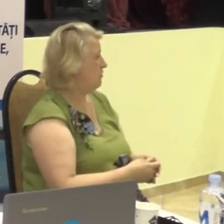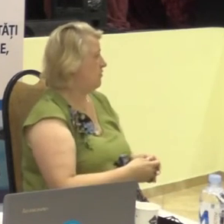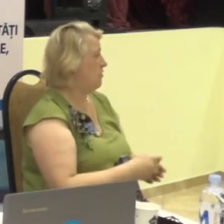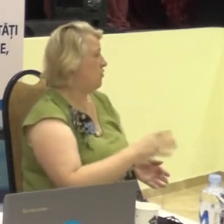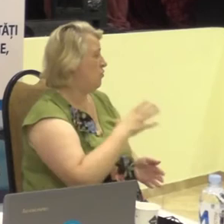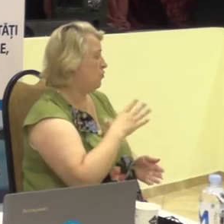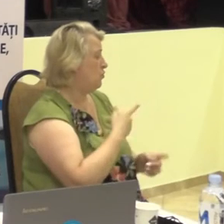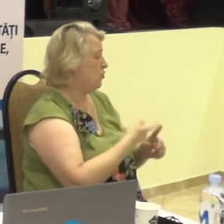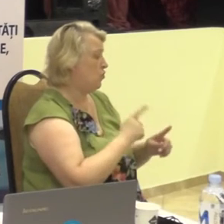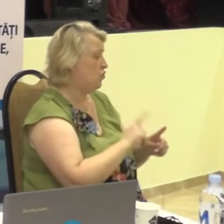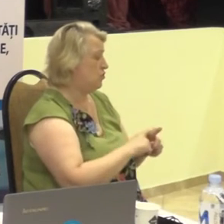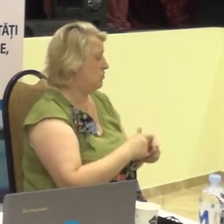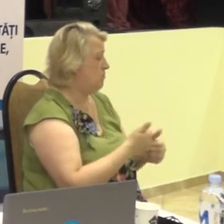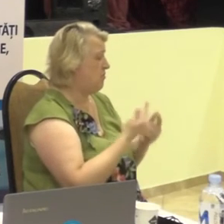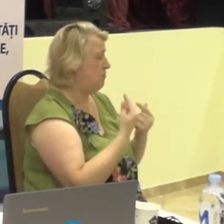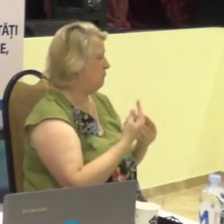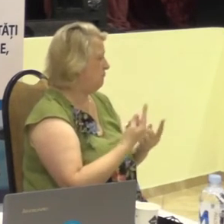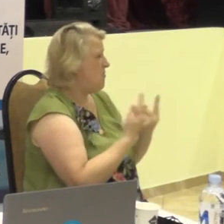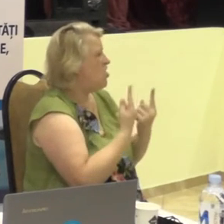foarte mare.